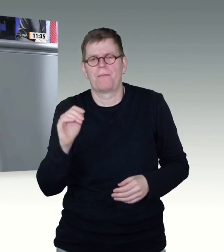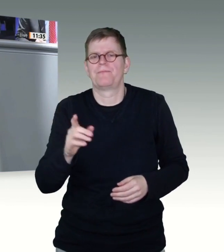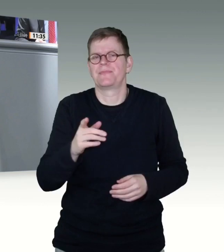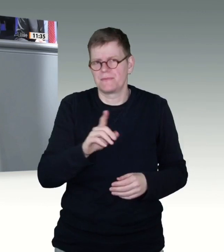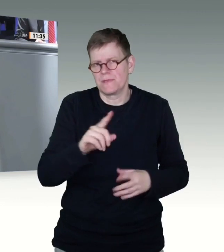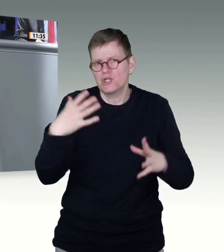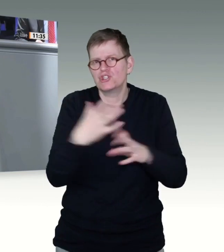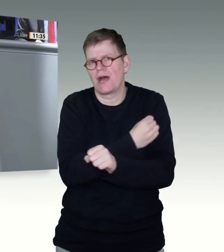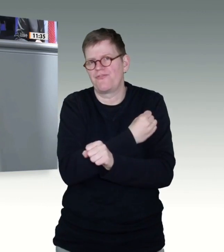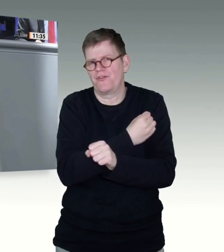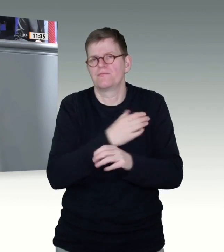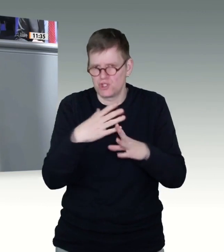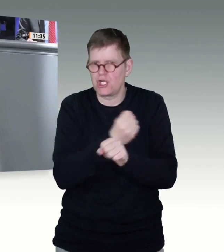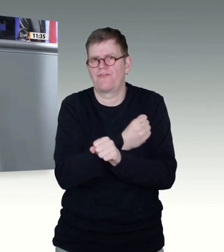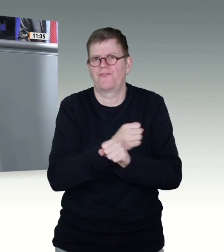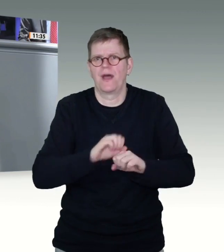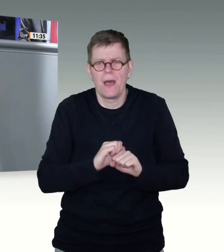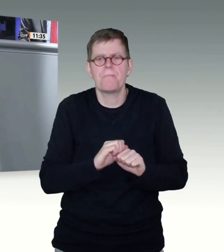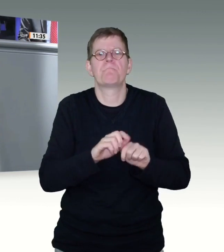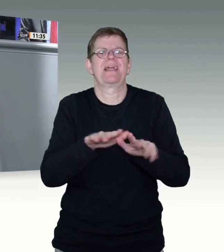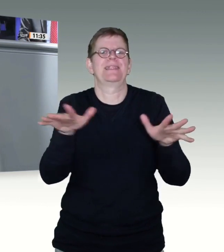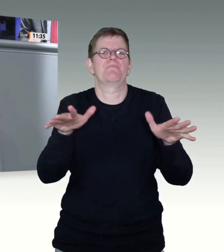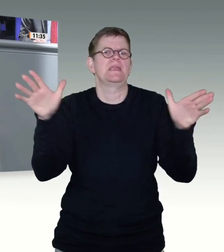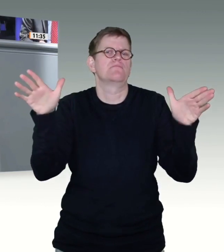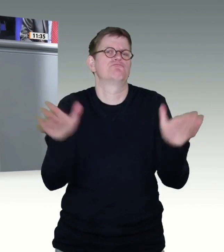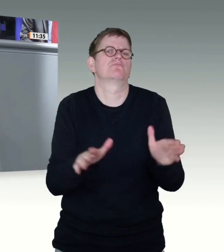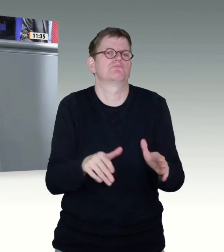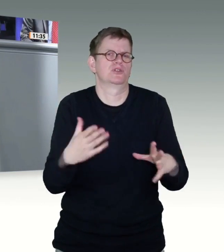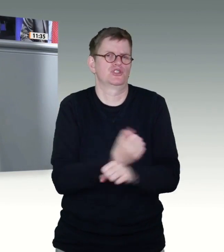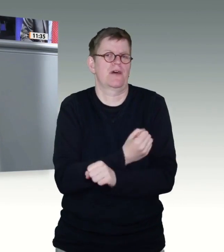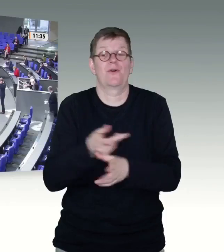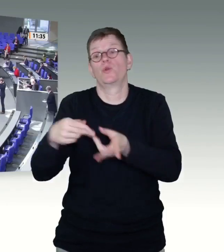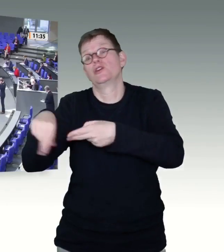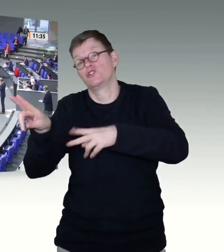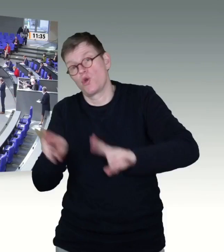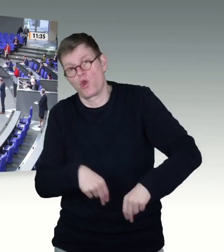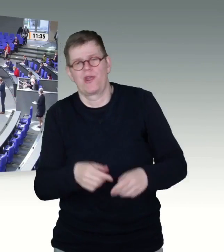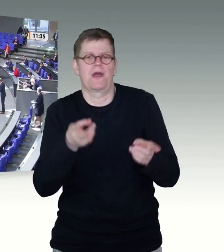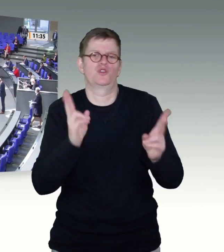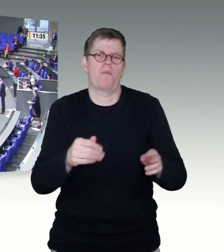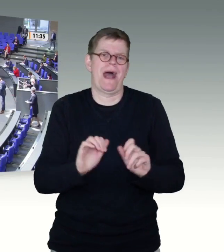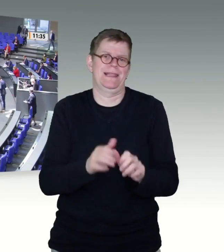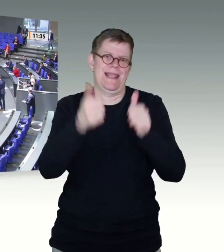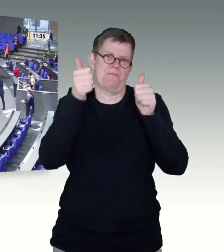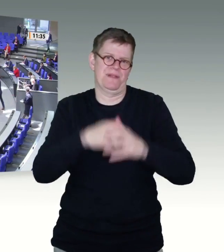und dass wir zu unserem normalen Leben zurückkommen. Vielen Dank. Vielen Dank. Vielen Dank, Erwin Rüttel. Das Wort zu einer